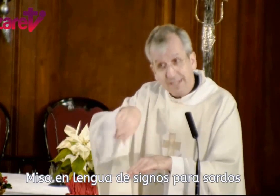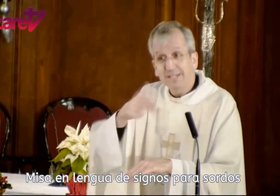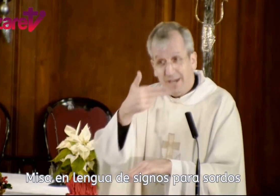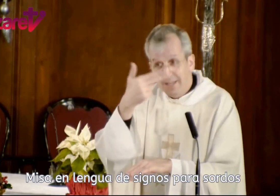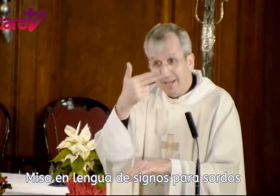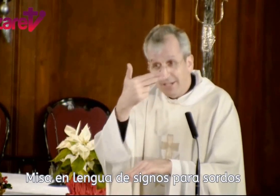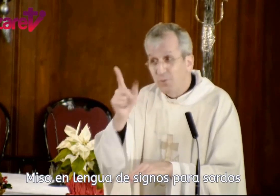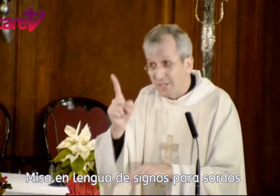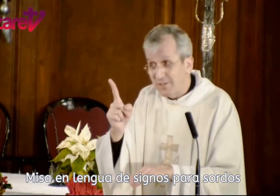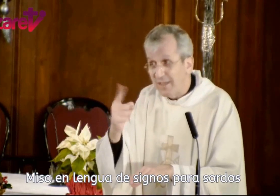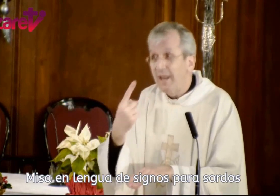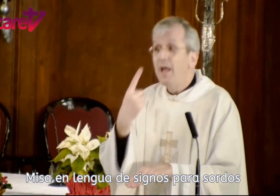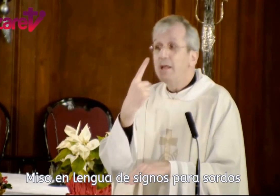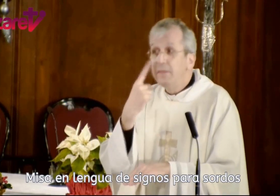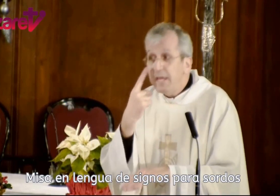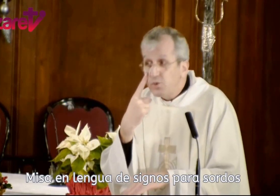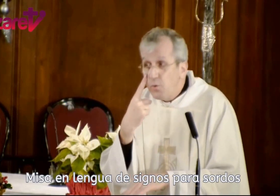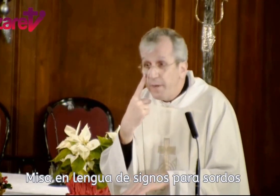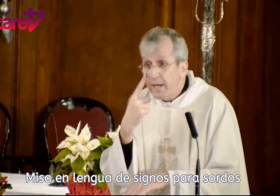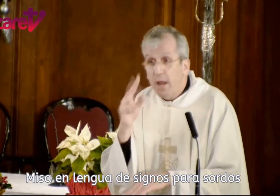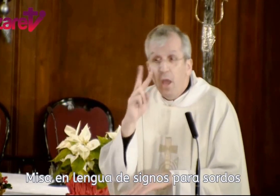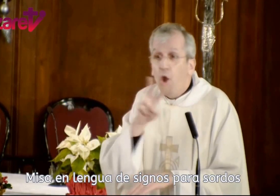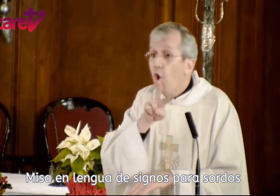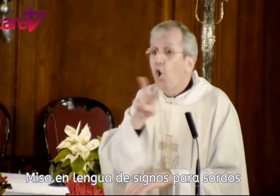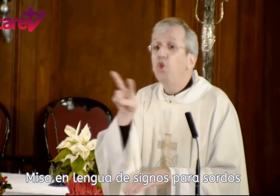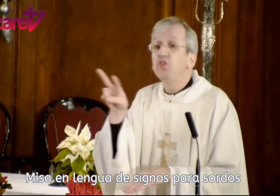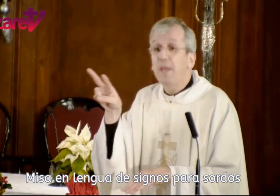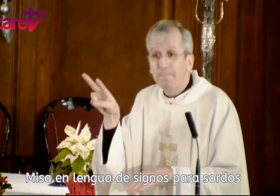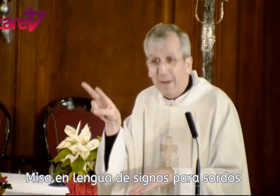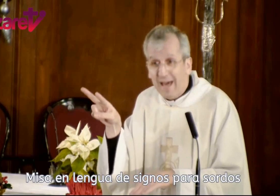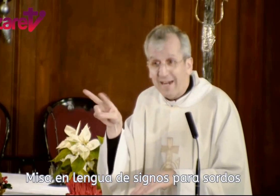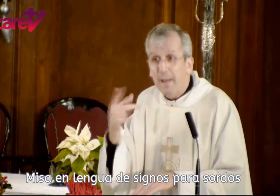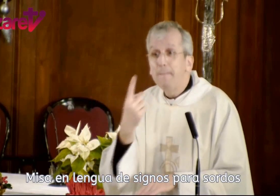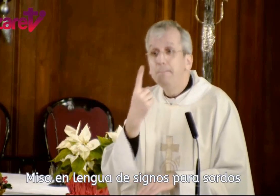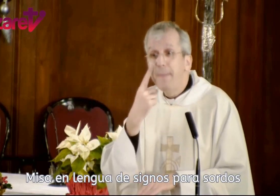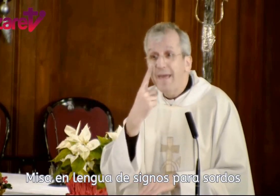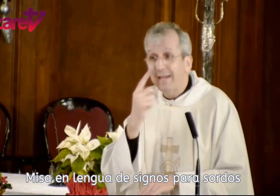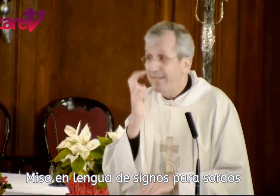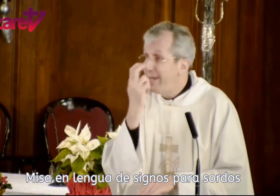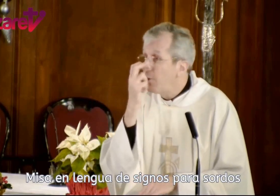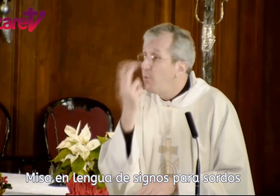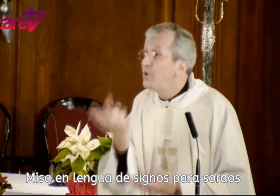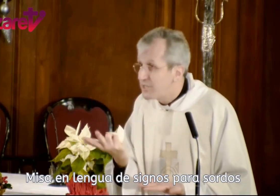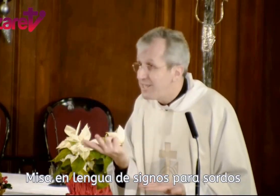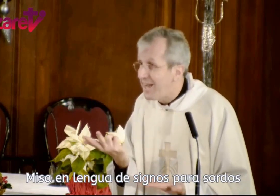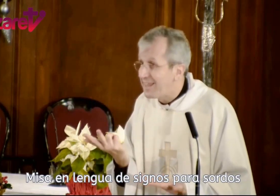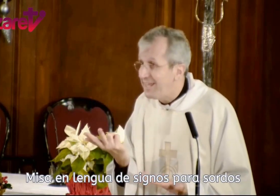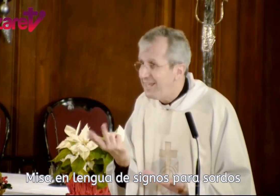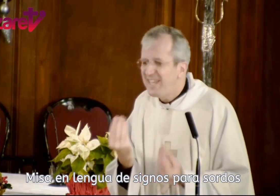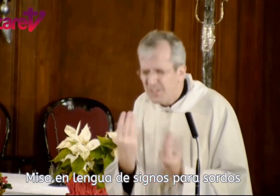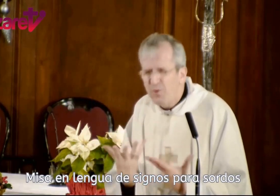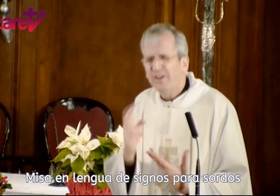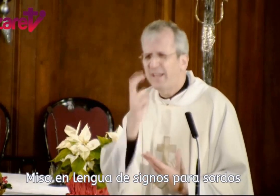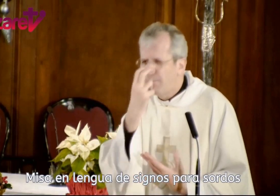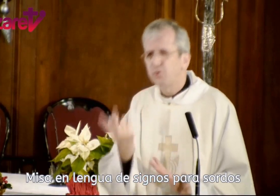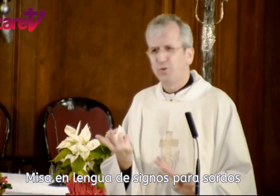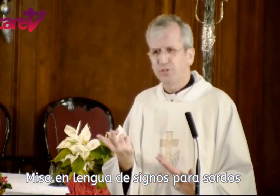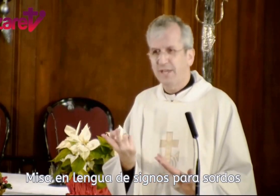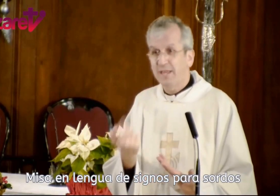este es el interés nuestro, es decir, descubrir, contemplar, ver, tener curiosidad, y es bueno que tengamos curiosidad,